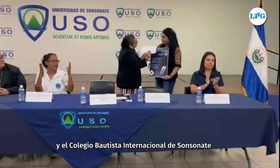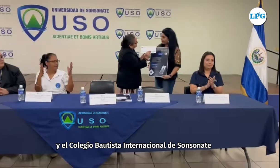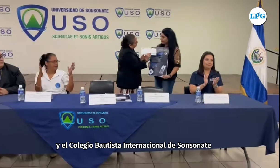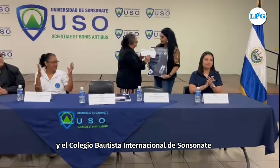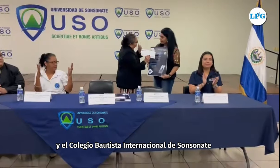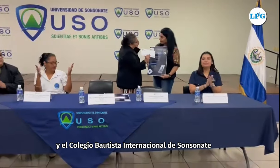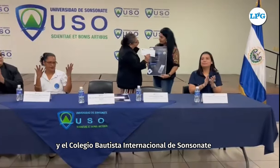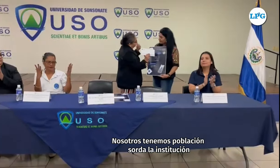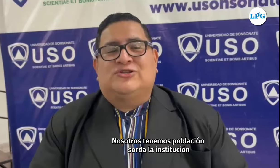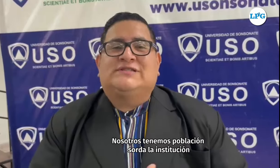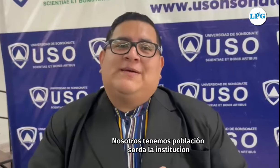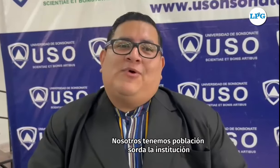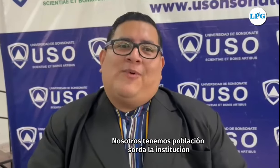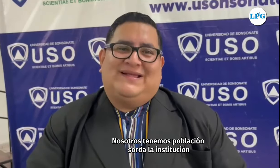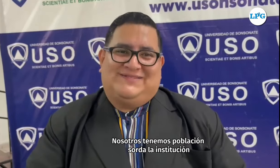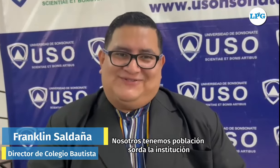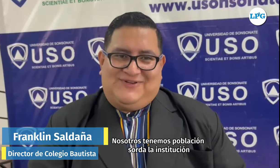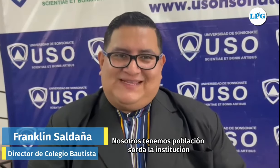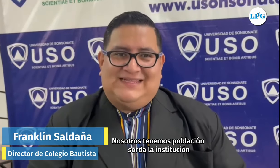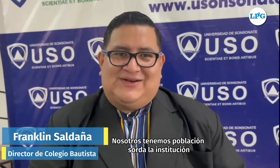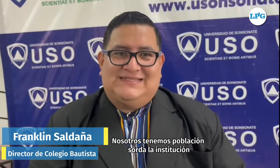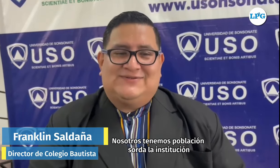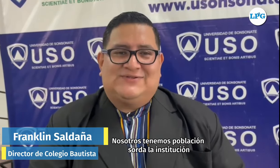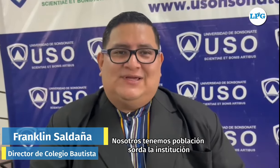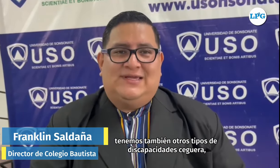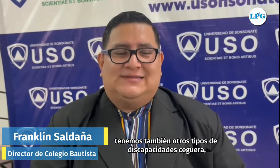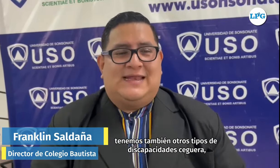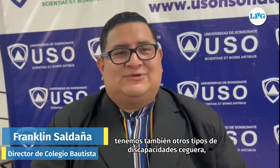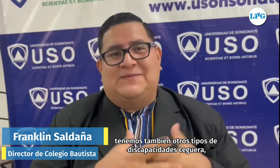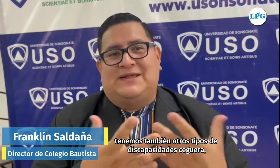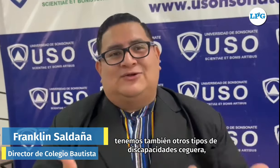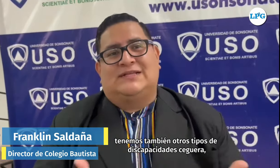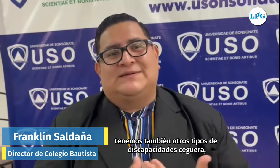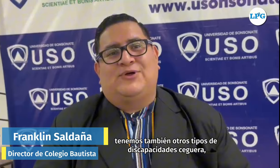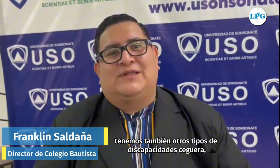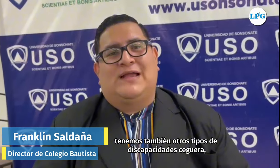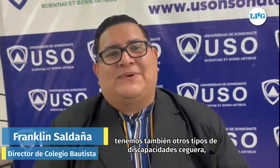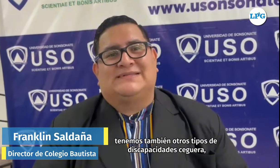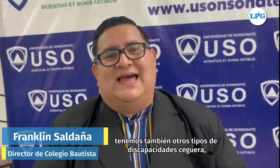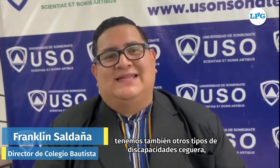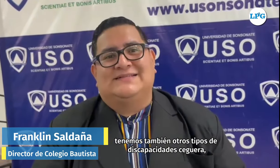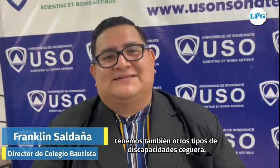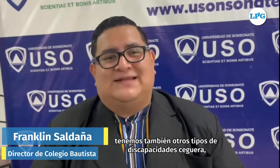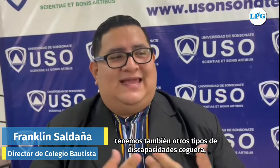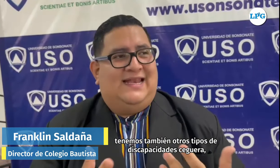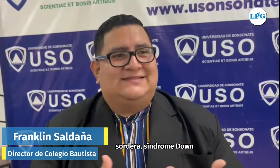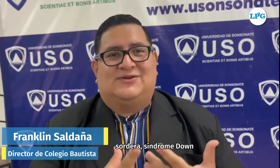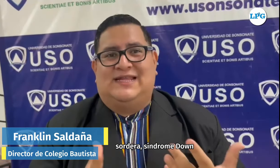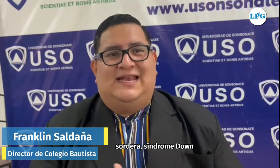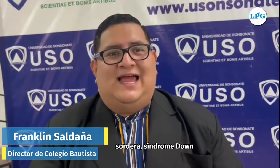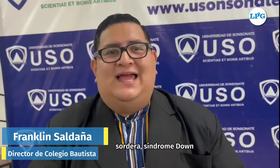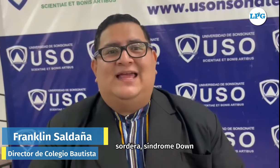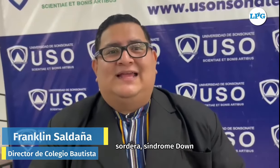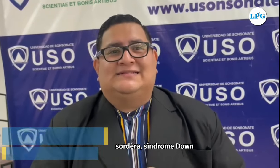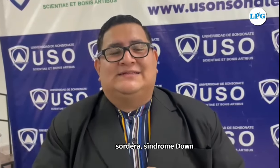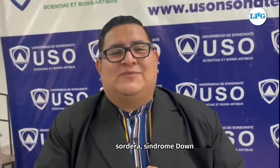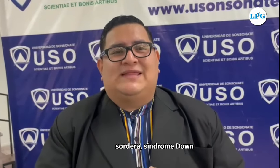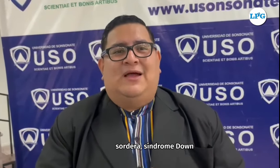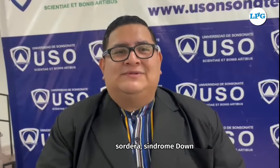Sonsonate. Nosotros tenemos población sorda dentro de la institución, tenemos también otros tipos de discapacidades, ceguera, sordera, syndrome de Down,